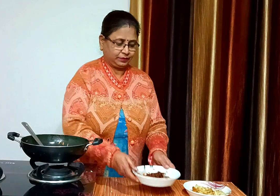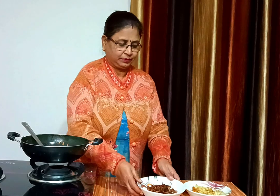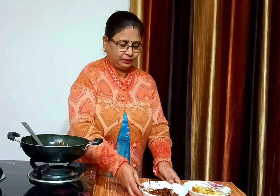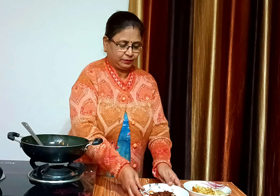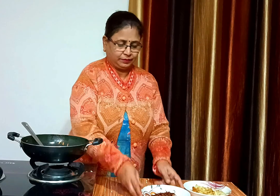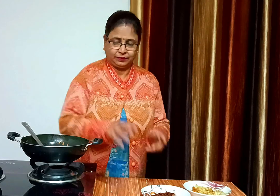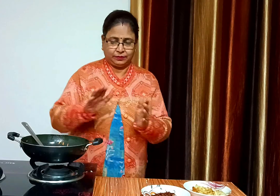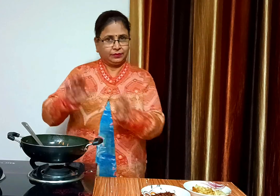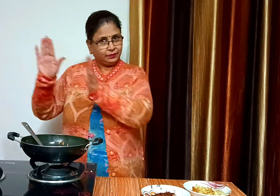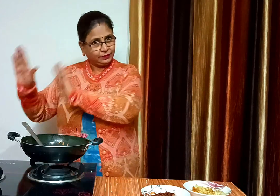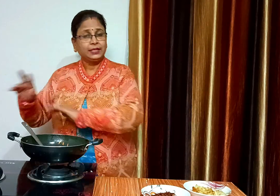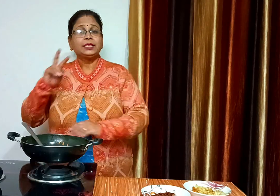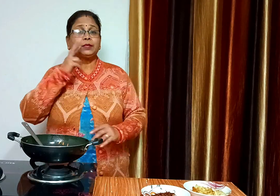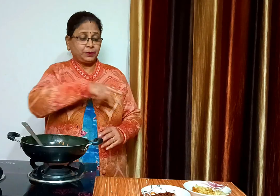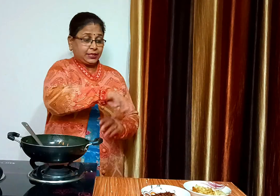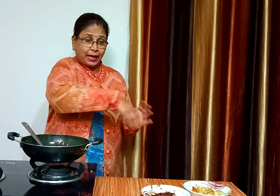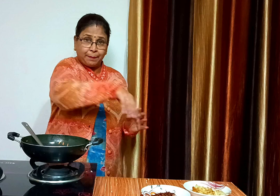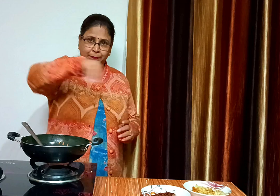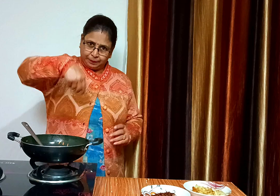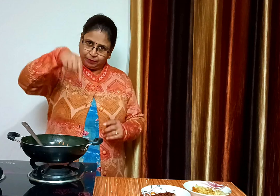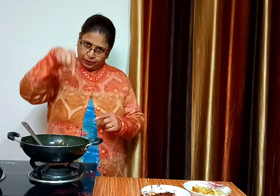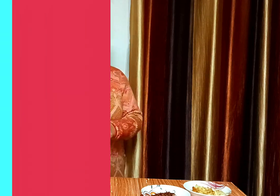सारे चीज़े फ्राय हो गई है अब हम ग्रेवी बनाएंगे